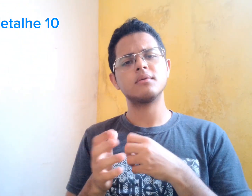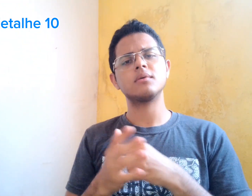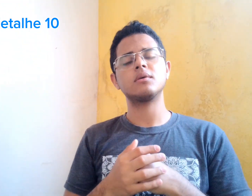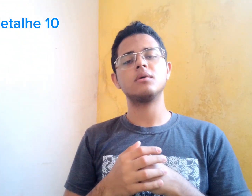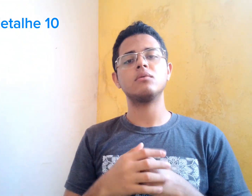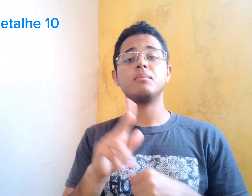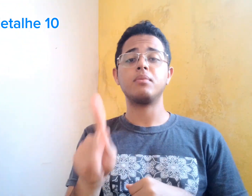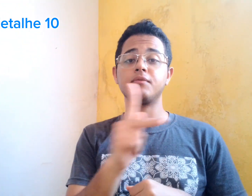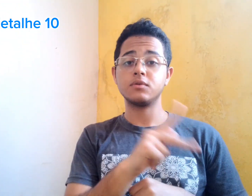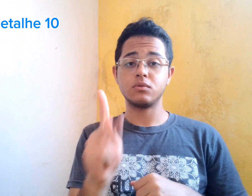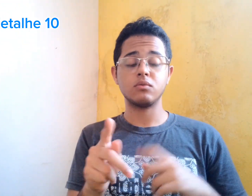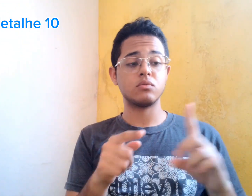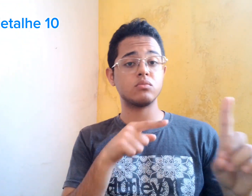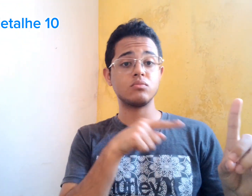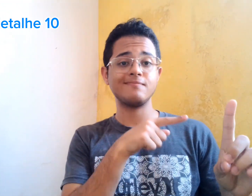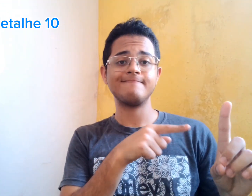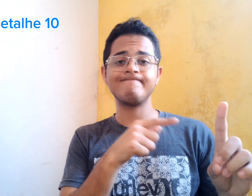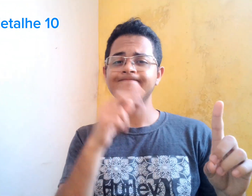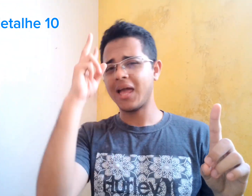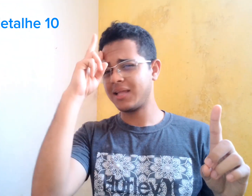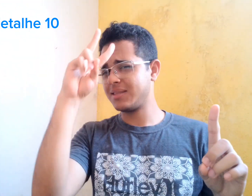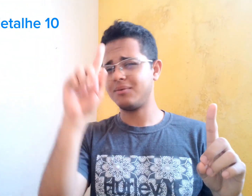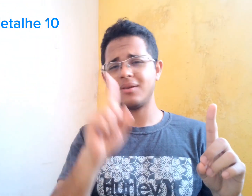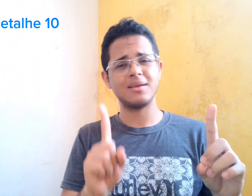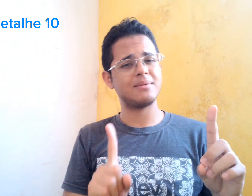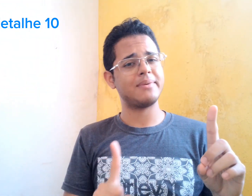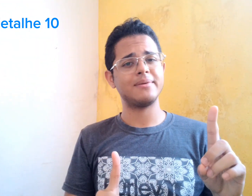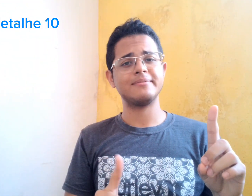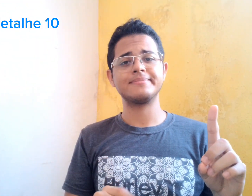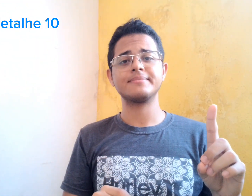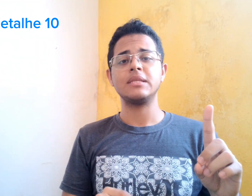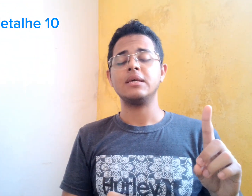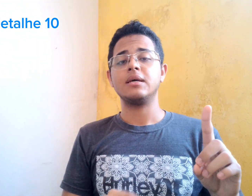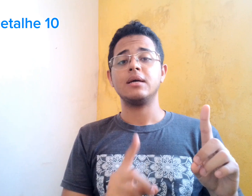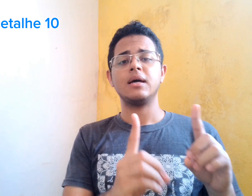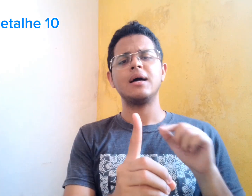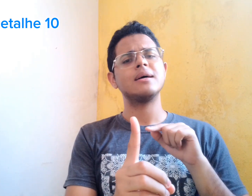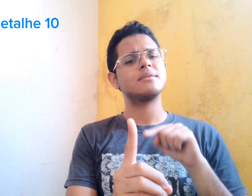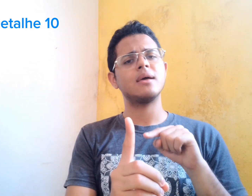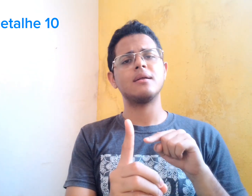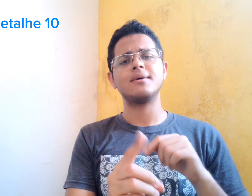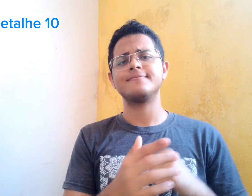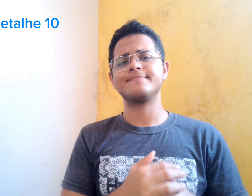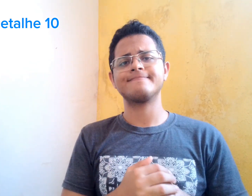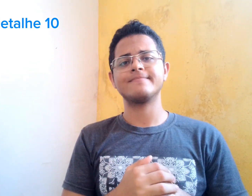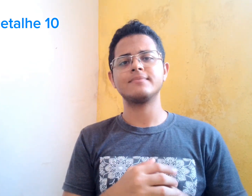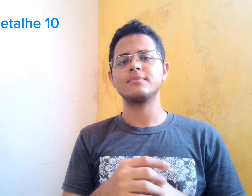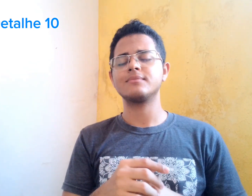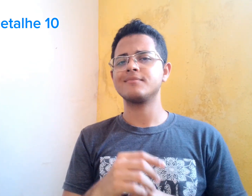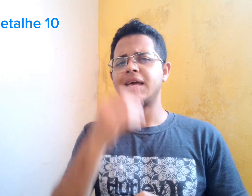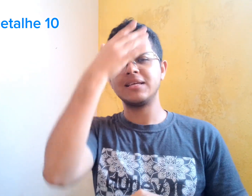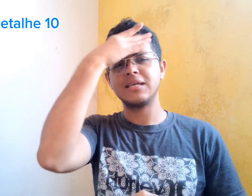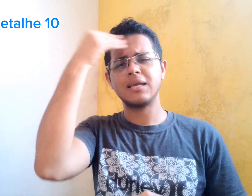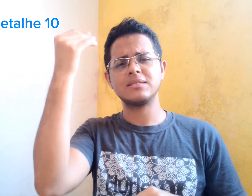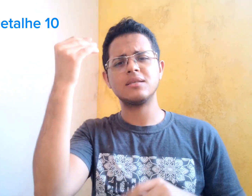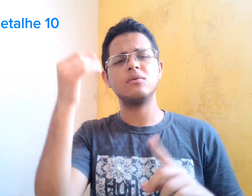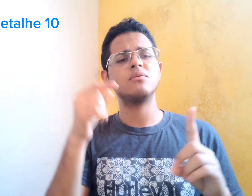Ela percebeu que o professor... Dela... Não estava... Nem mais